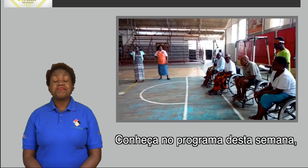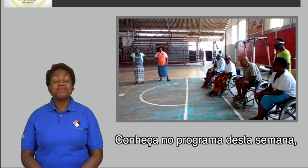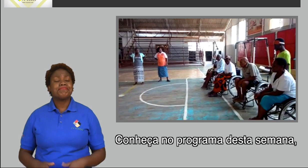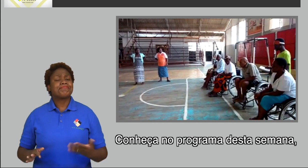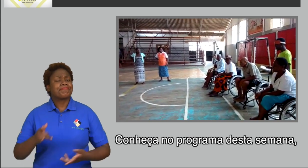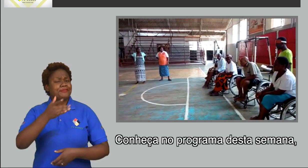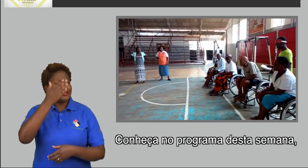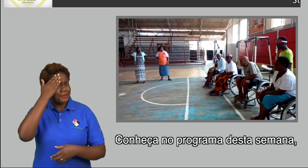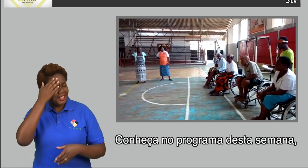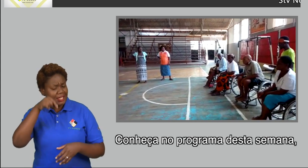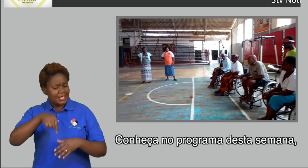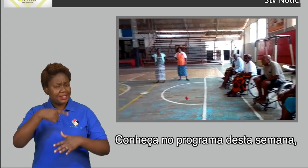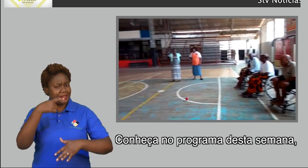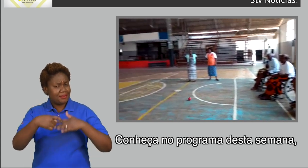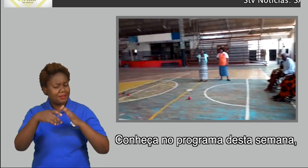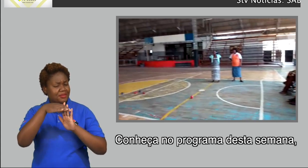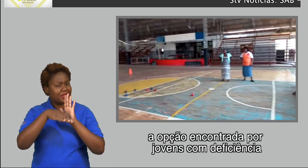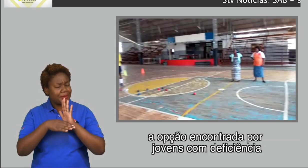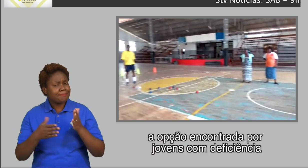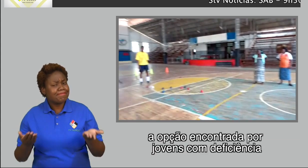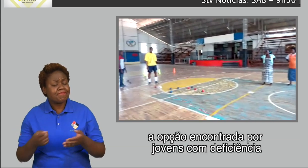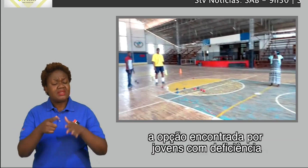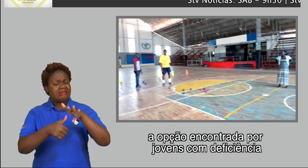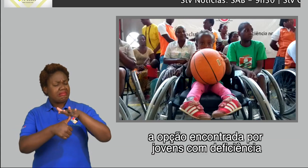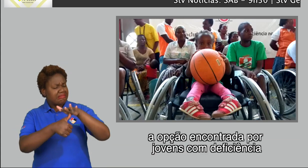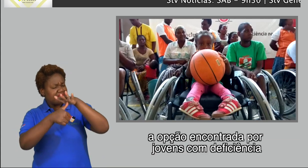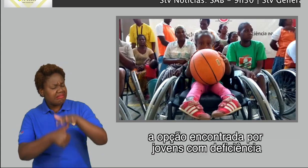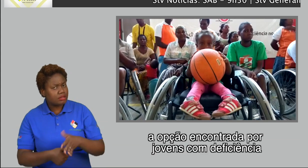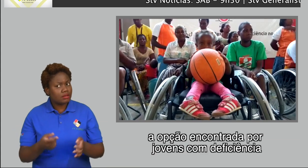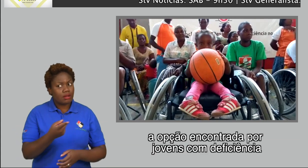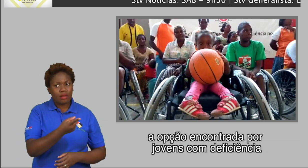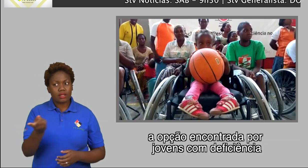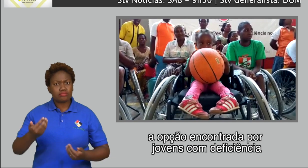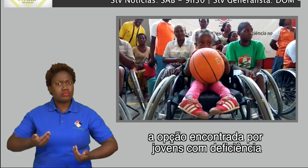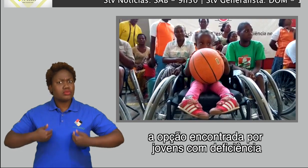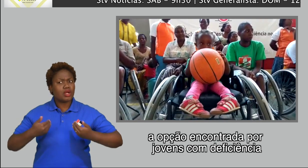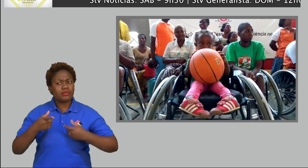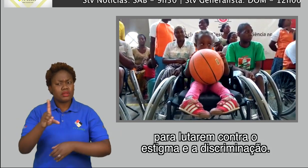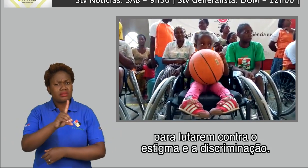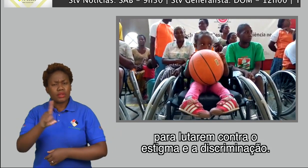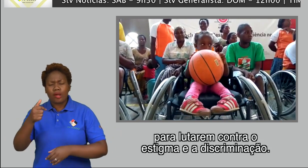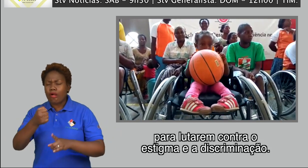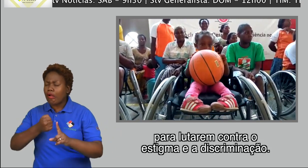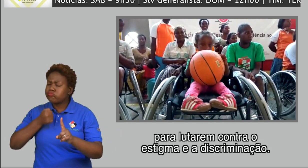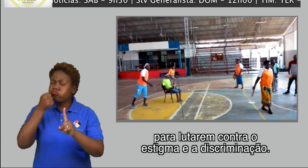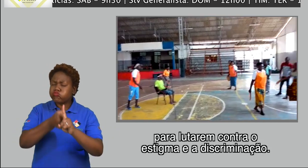Conheça, no programa desta semana, a opção encontrada por jovens com deficiência para lutarem contra o